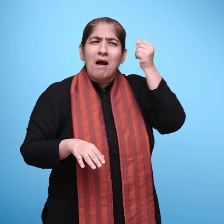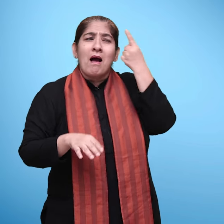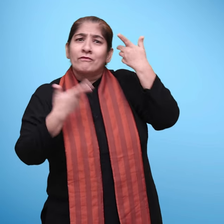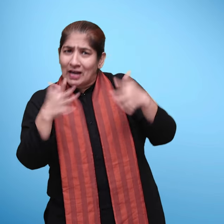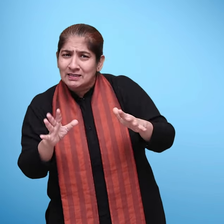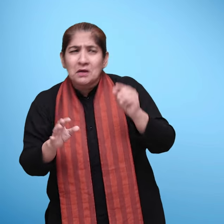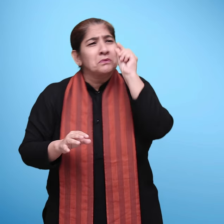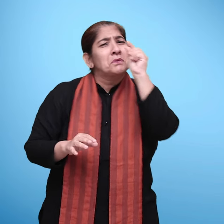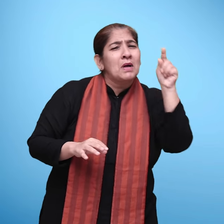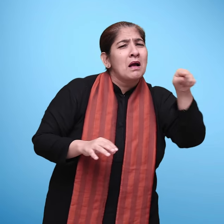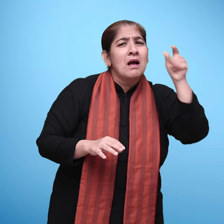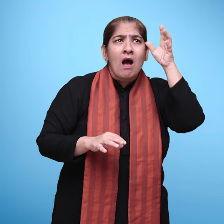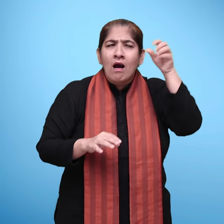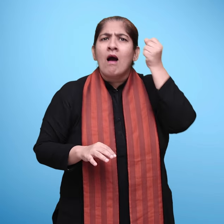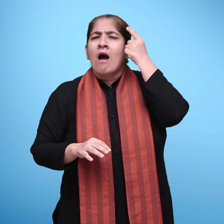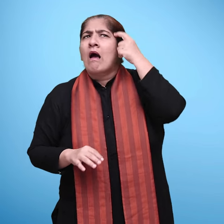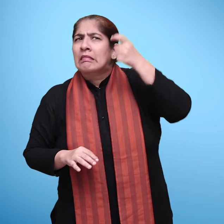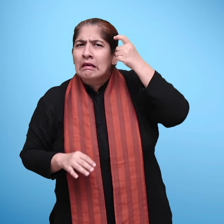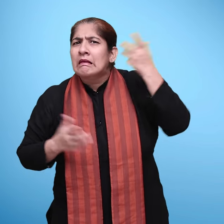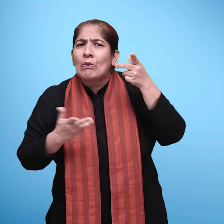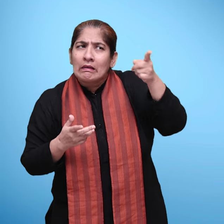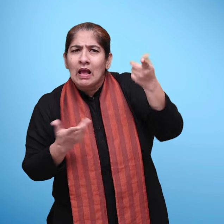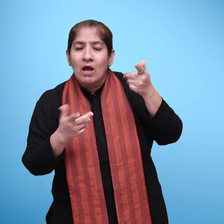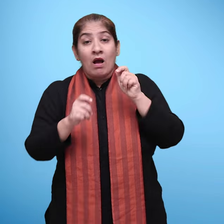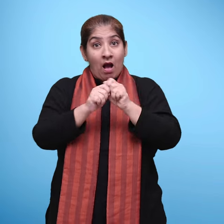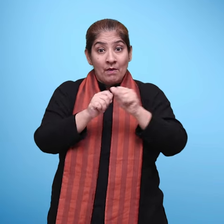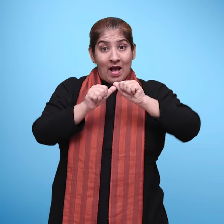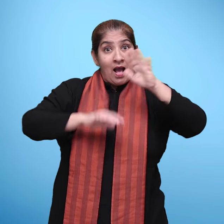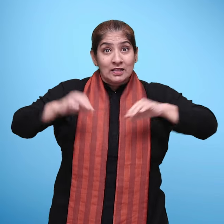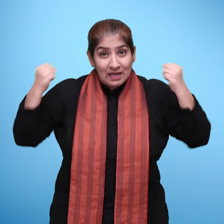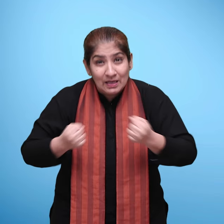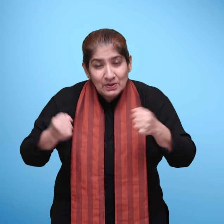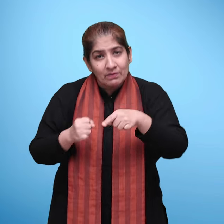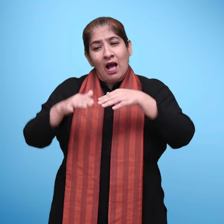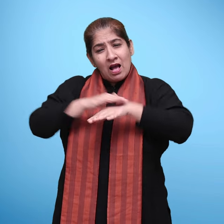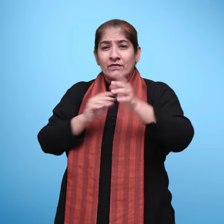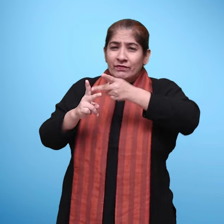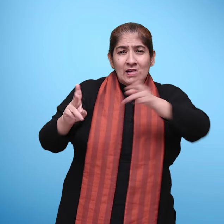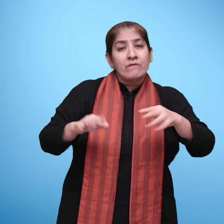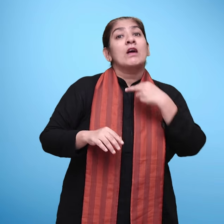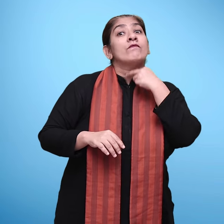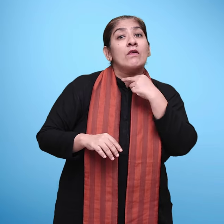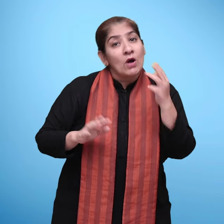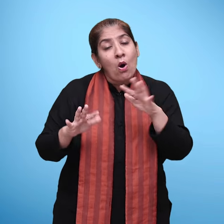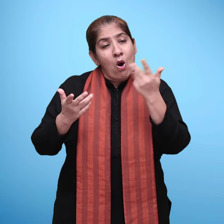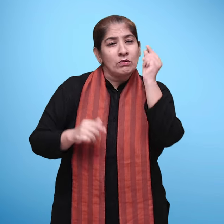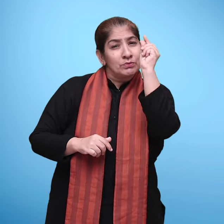उन्हें वर्ण माला से उन वर्णों की पहचान करने के लिए कहिए इस गत्यविधी से वे देख पाएंगे कि वर्ण माला में